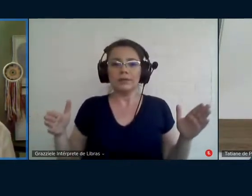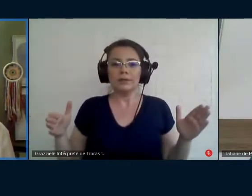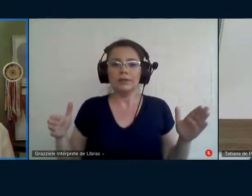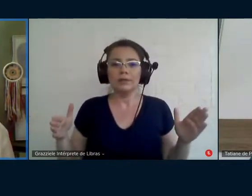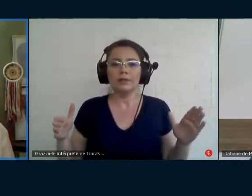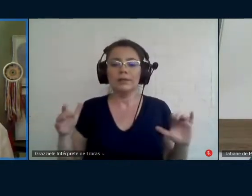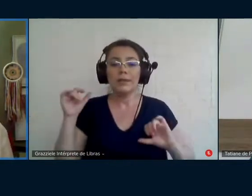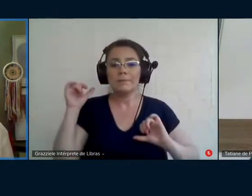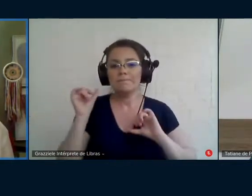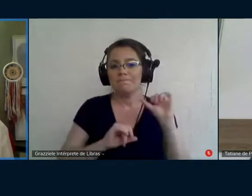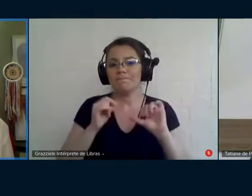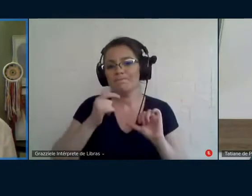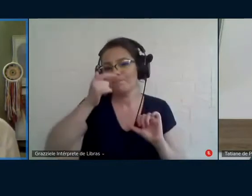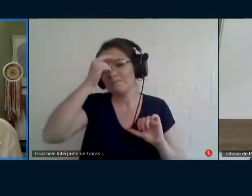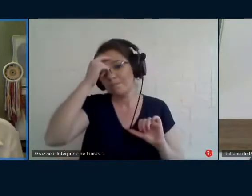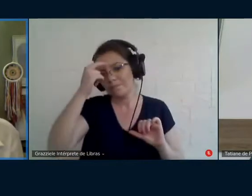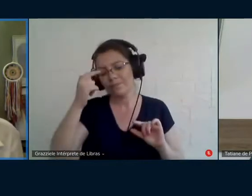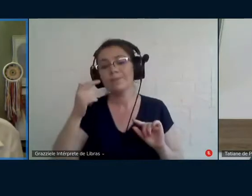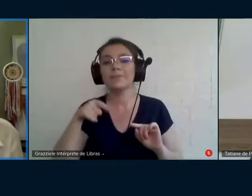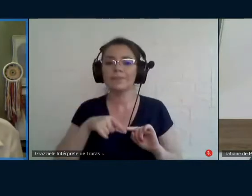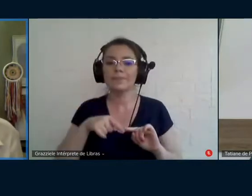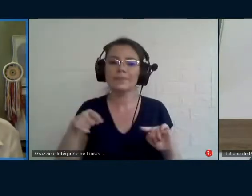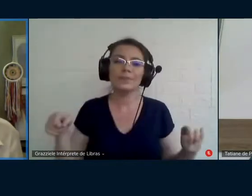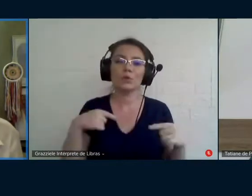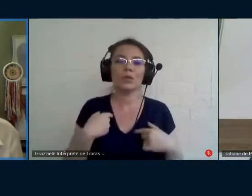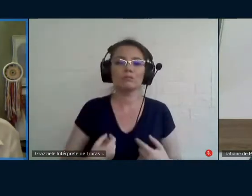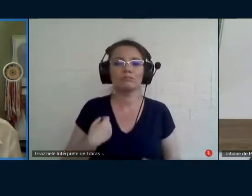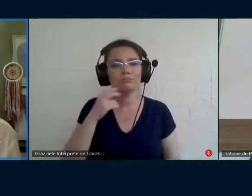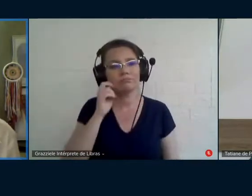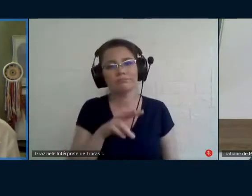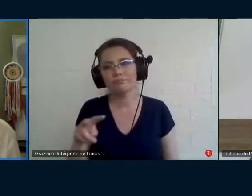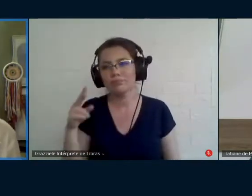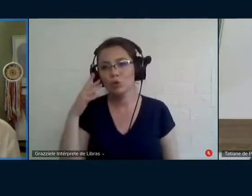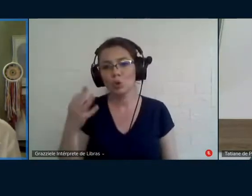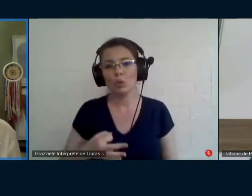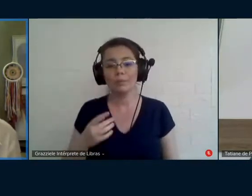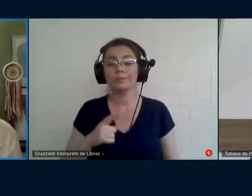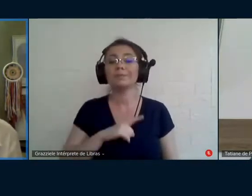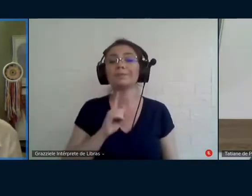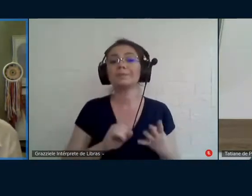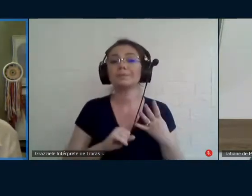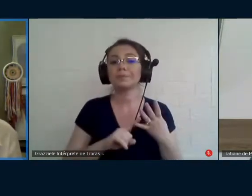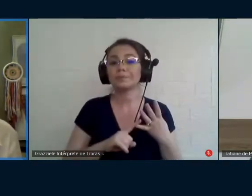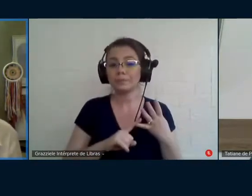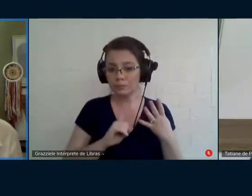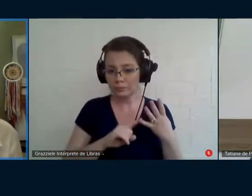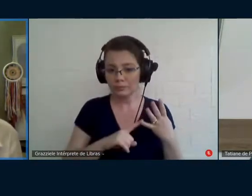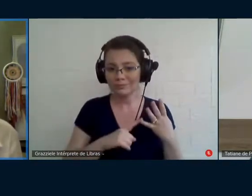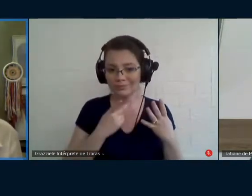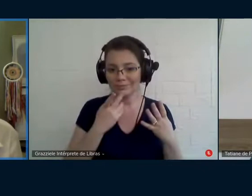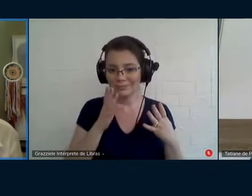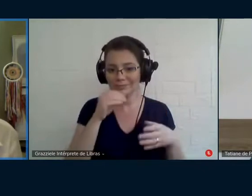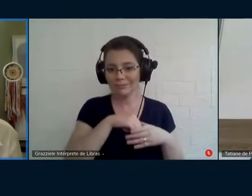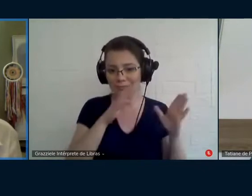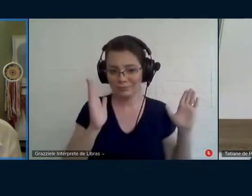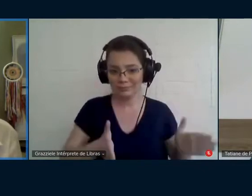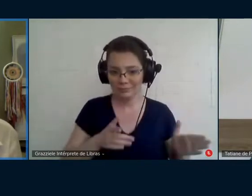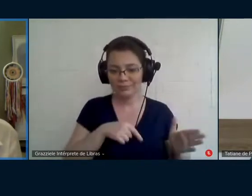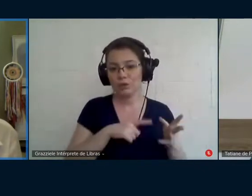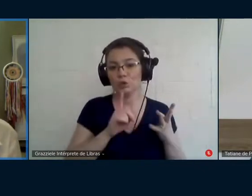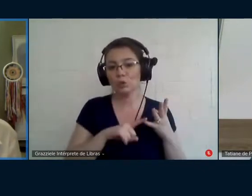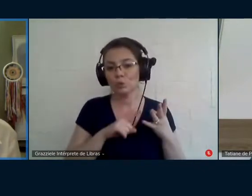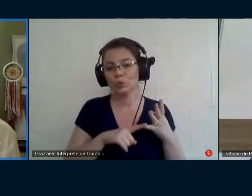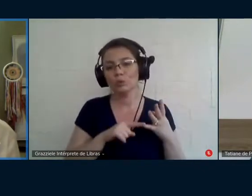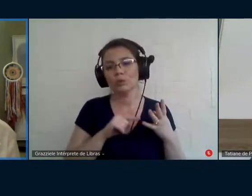modificação né grande da que a gente vive e compreende e o quarto ponto dessa desse bloco eu